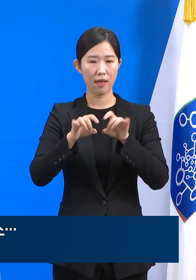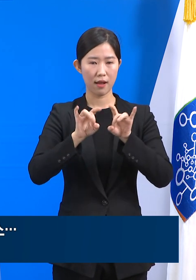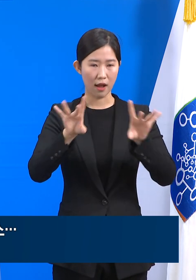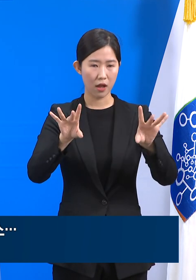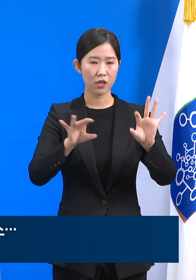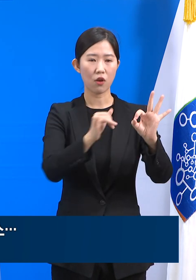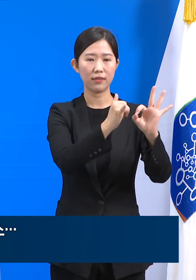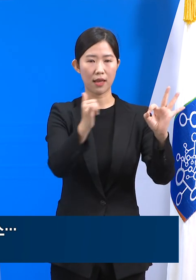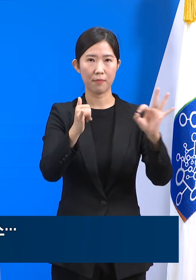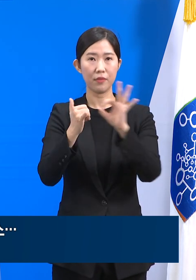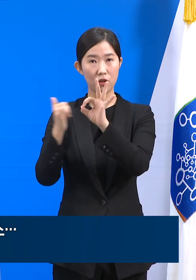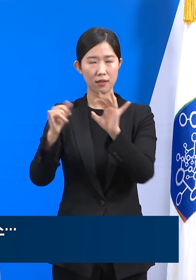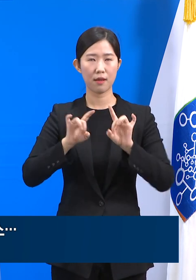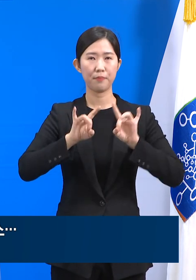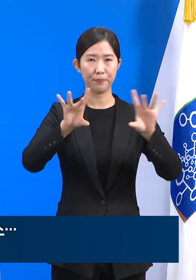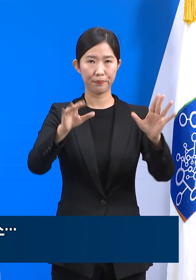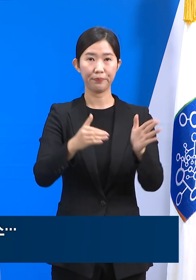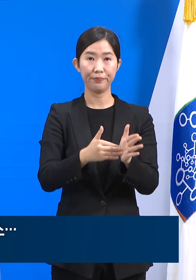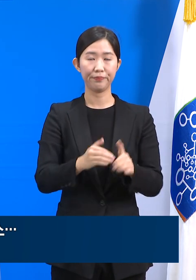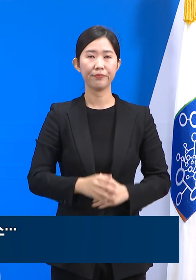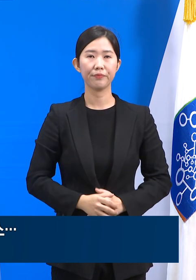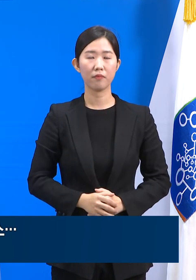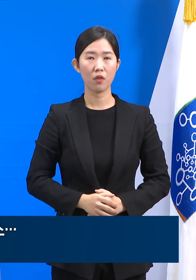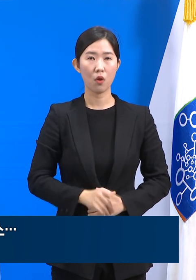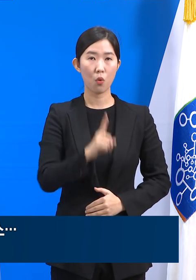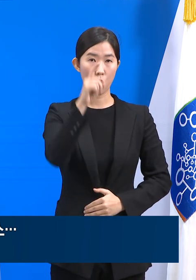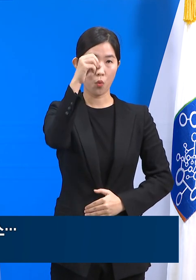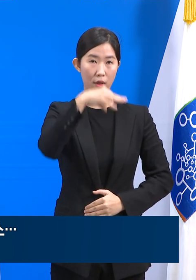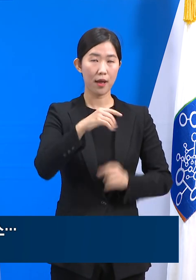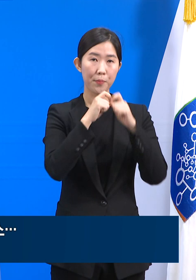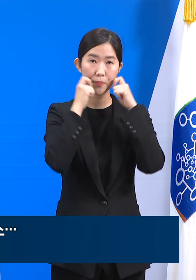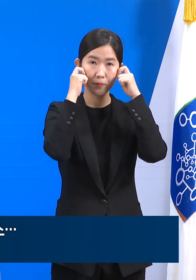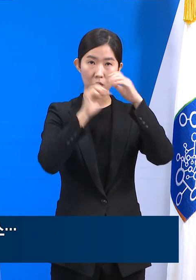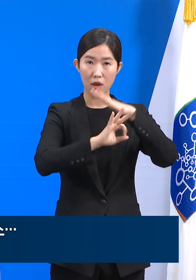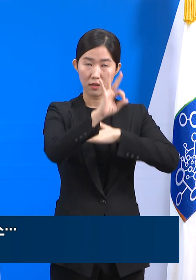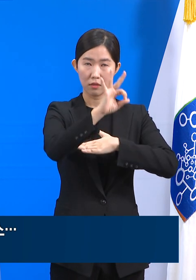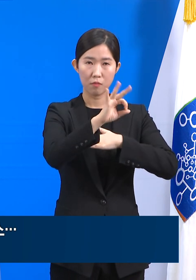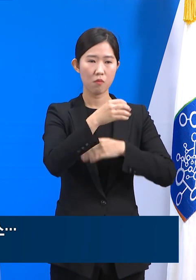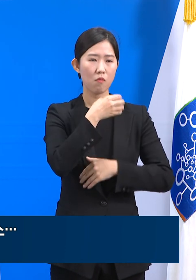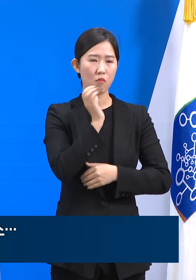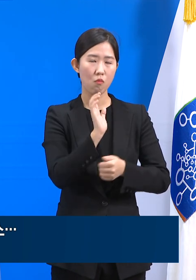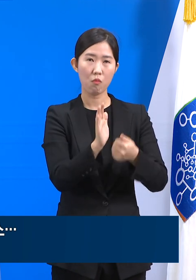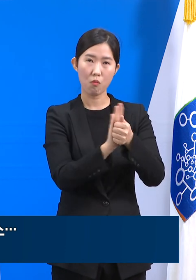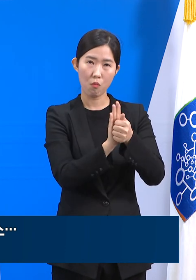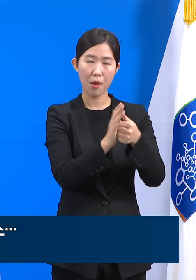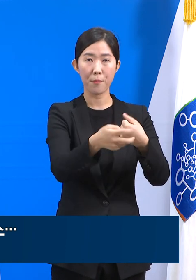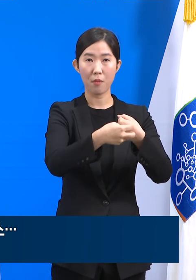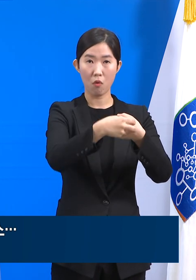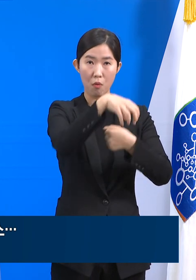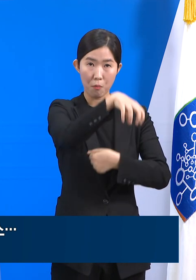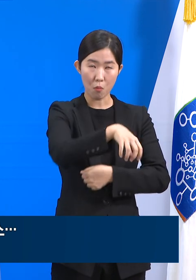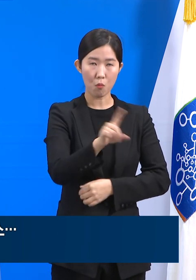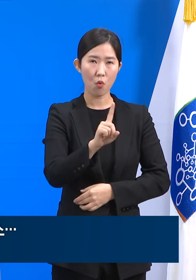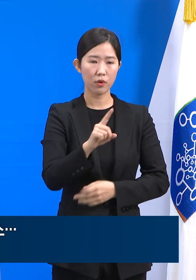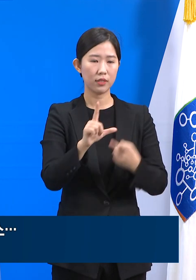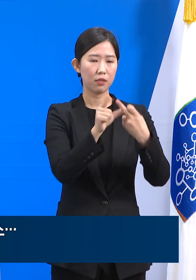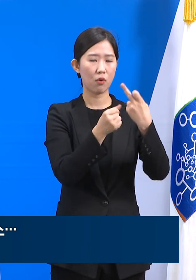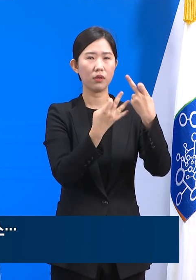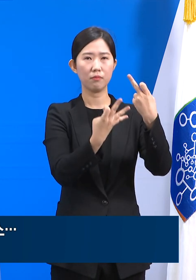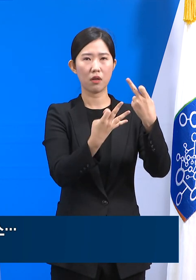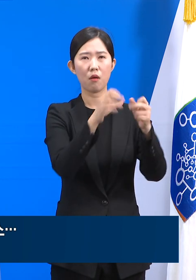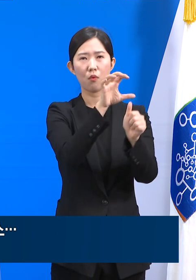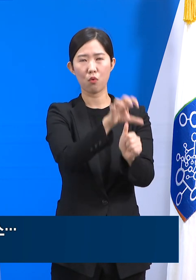투입하였습니다. 고향 미소 아침 요양병원의 경우 지난 14일 코호트 격리가 된 이후